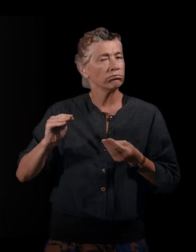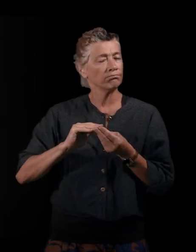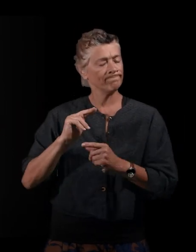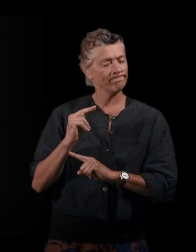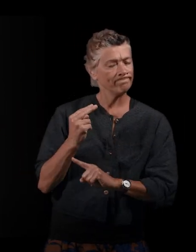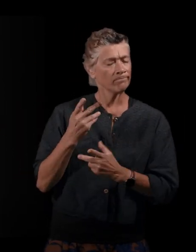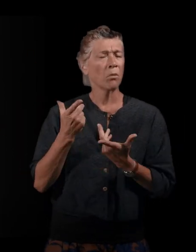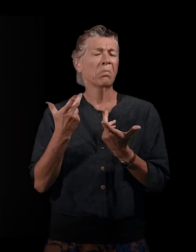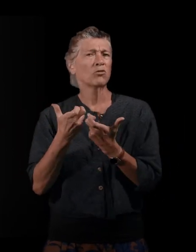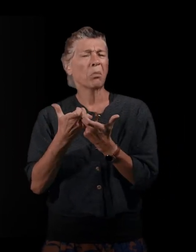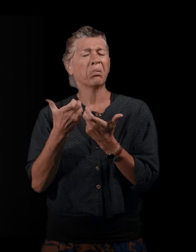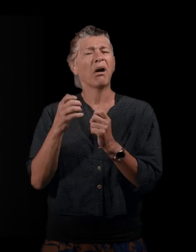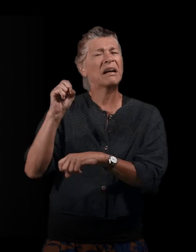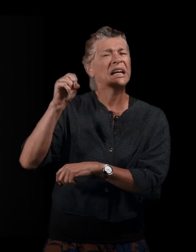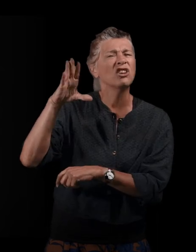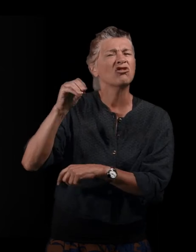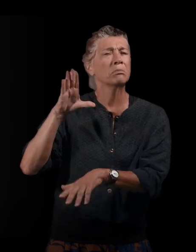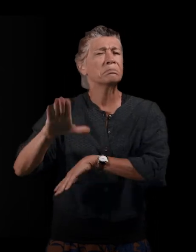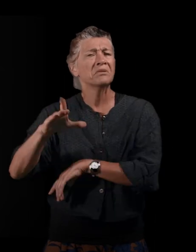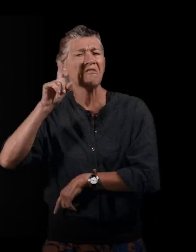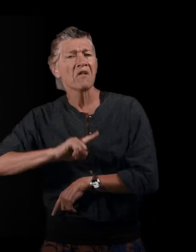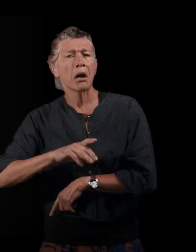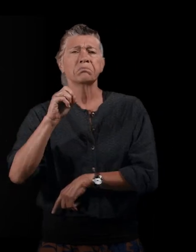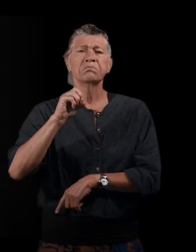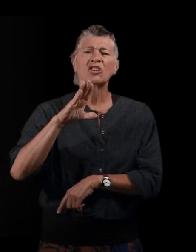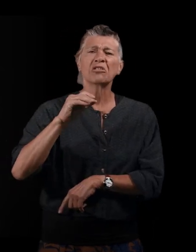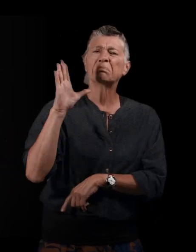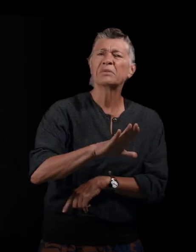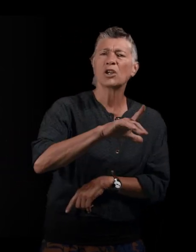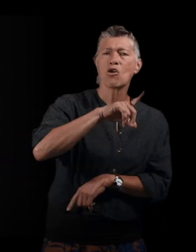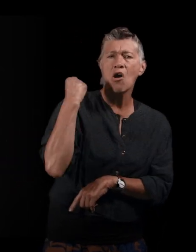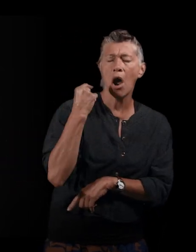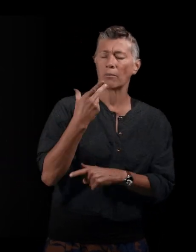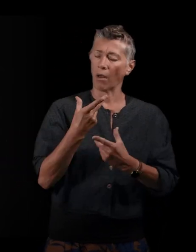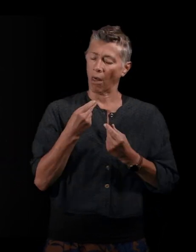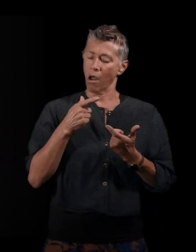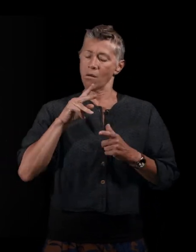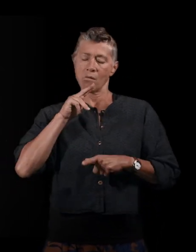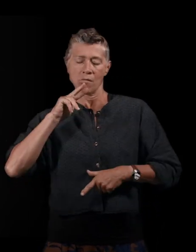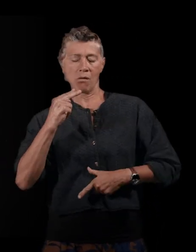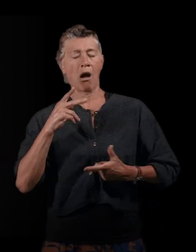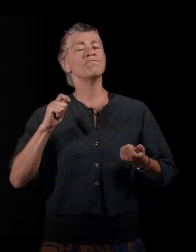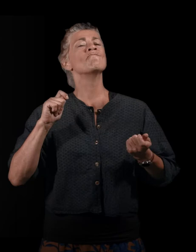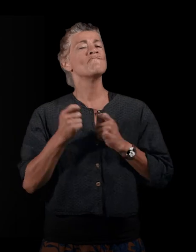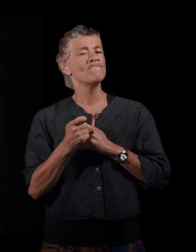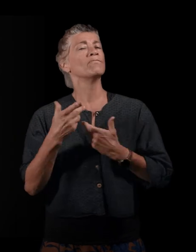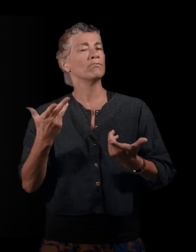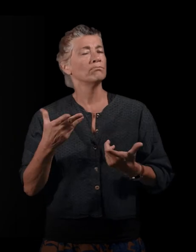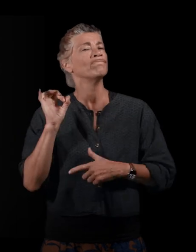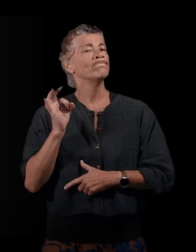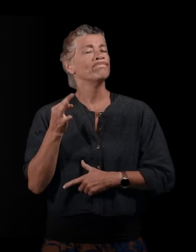stéréotypes, de clichés qu'on peut avoir sur la migration, y compris sur les femmes et sur les hommes d'ailleurs. Et de montrer comment, en fait, ce que j